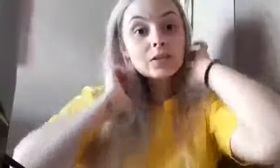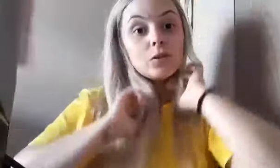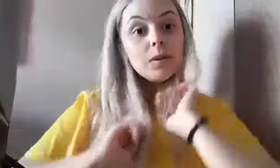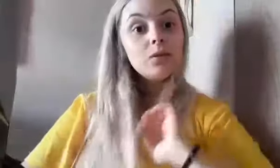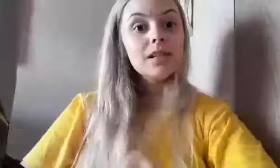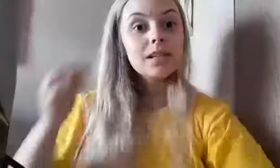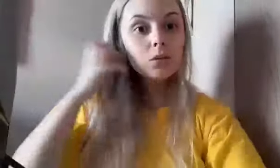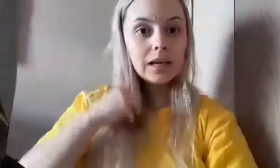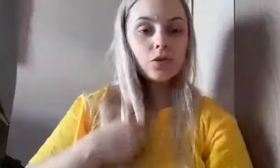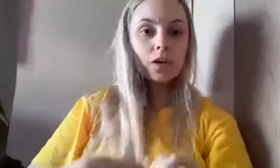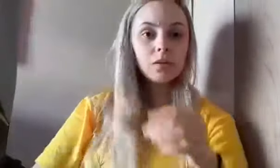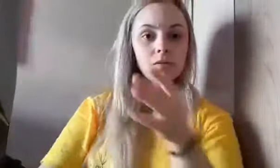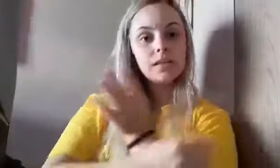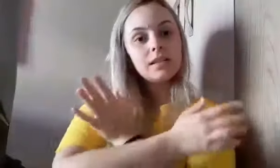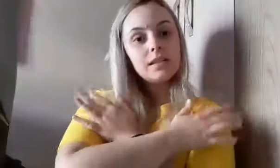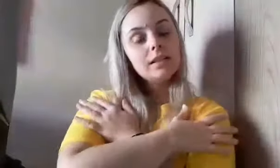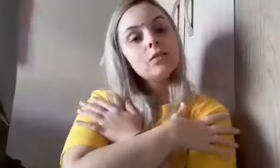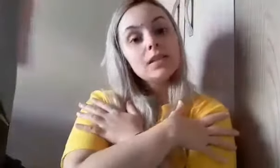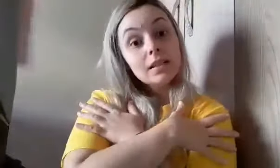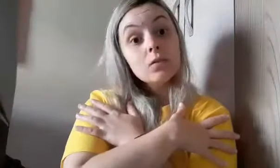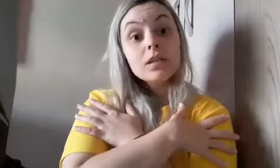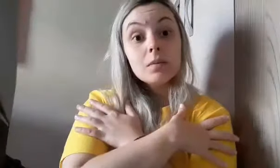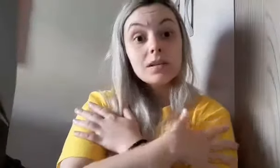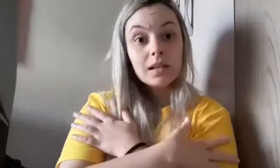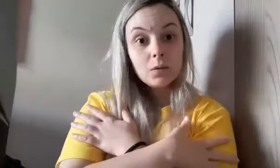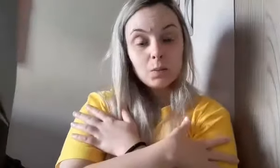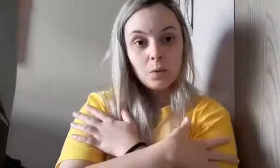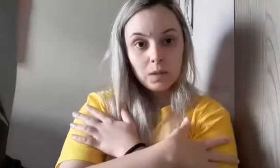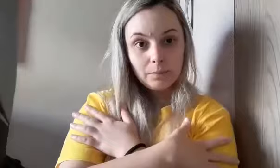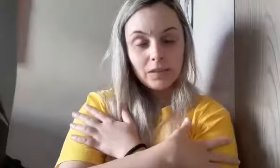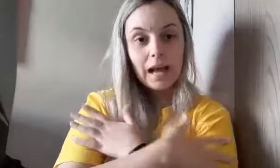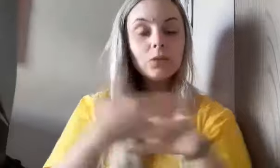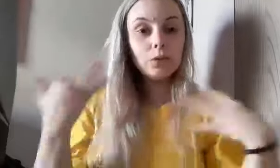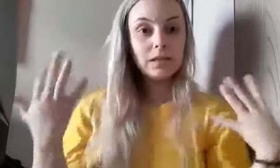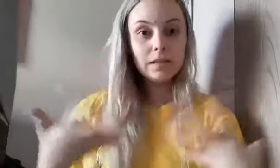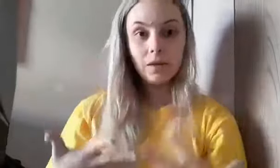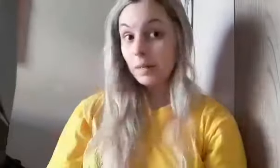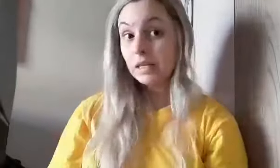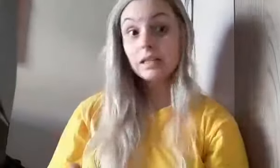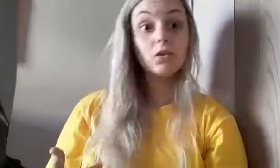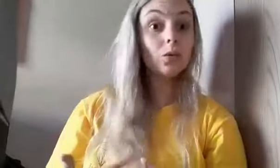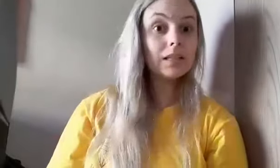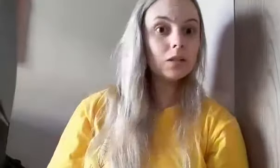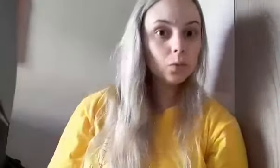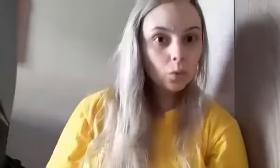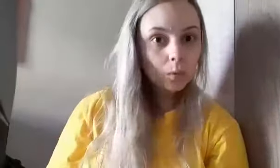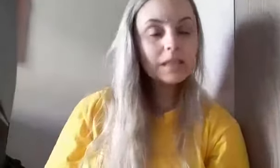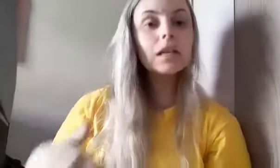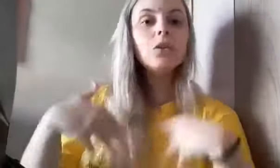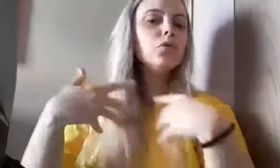sentimento da saudade. Quero que vocês se sintam, sintam-se abraçados por mim, tá? Todas as famílias de todas as turmas do